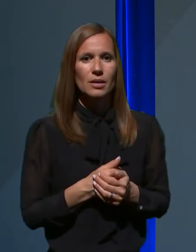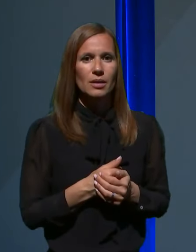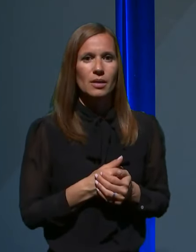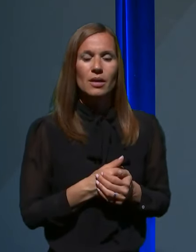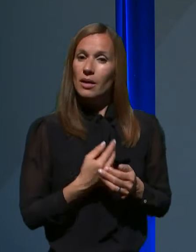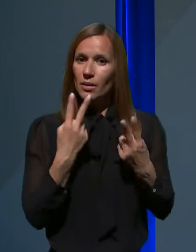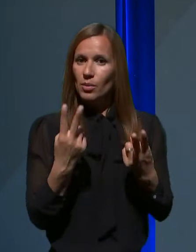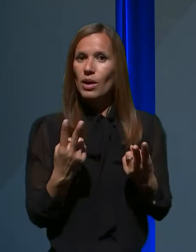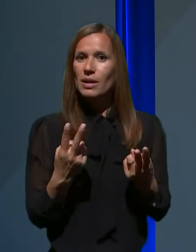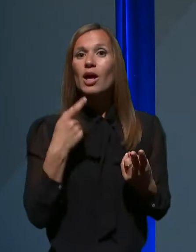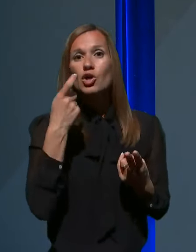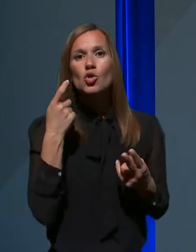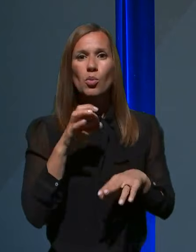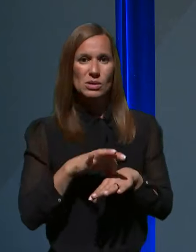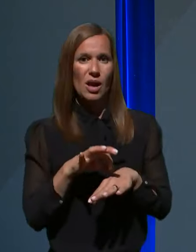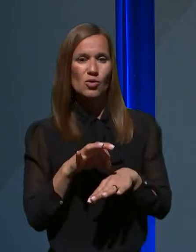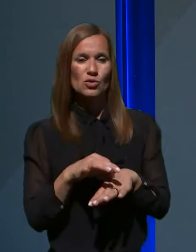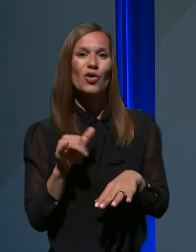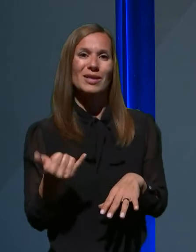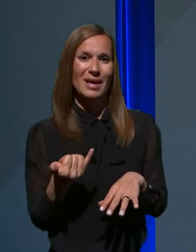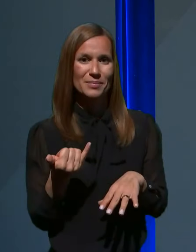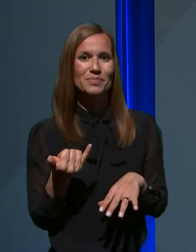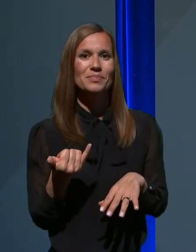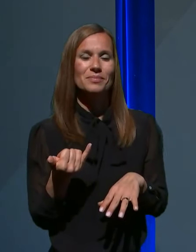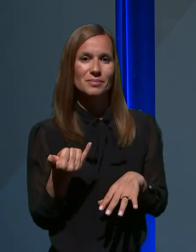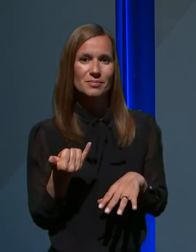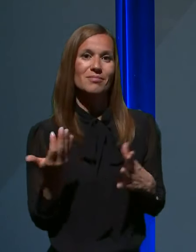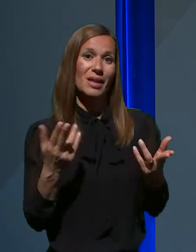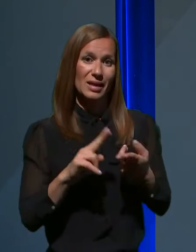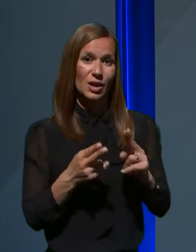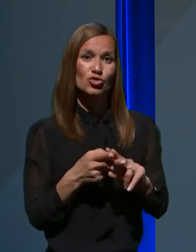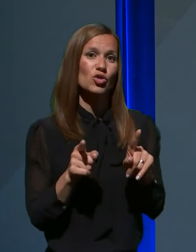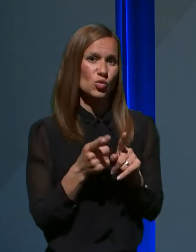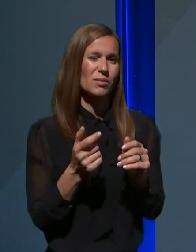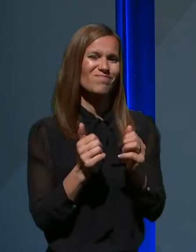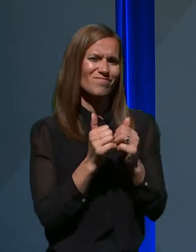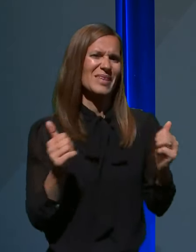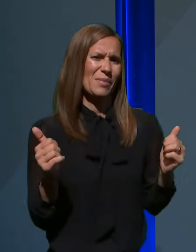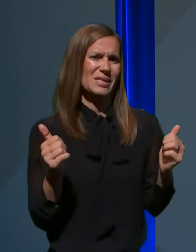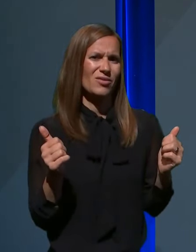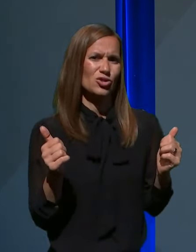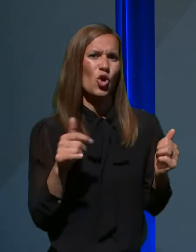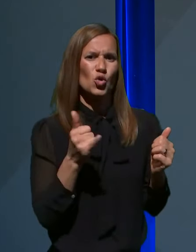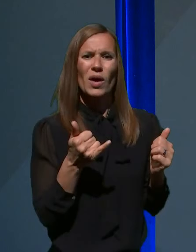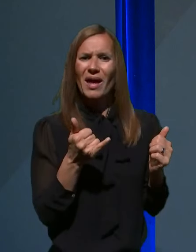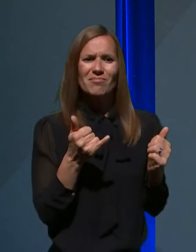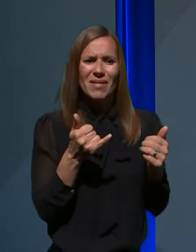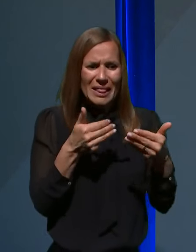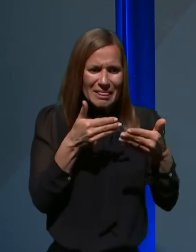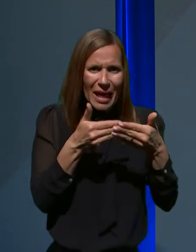pogledajte, zobozdravstvo seveda je na nek način tudi specifično, prvič gre za tesen kontakt